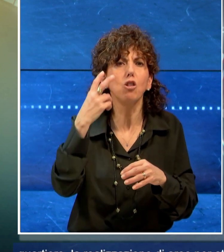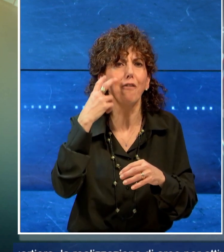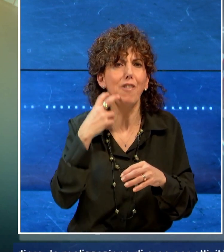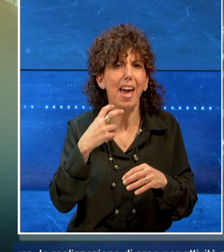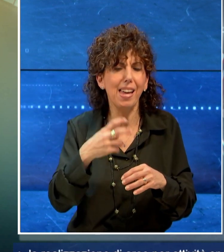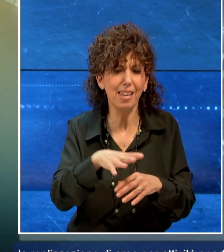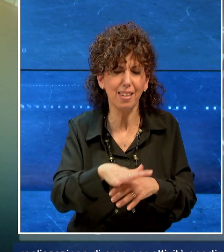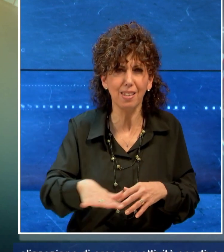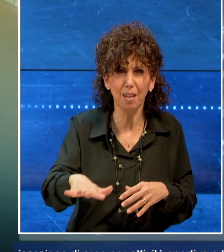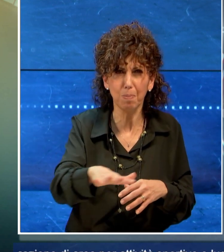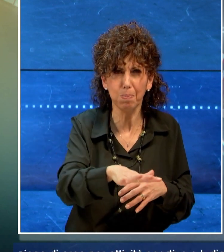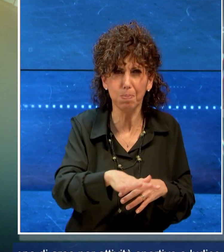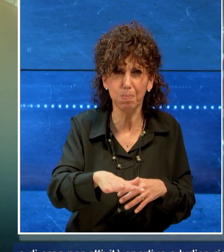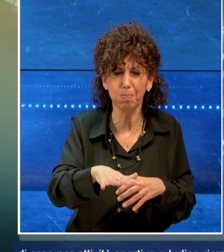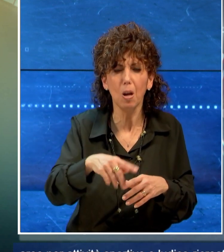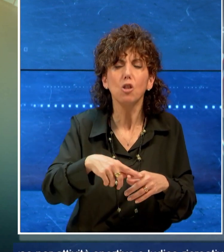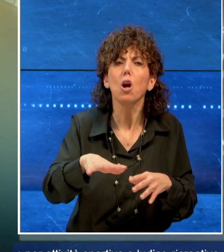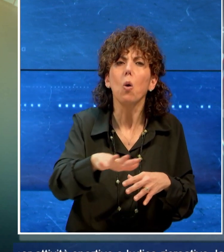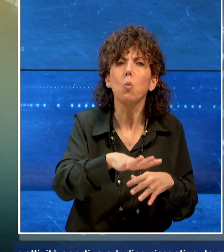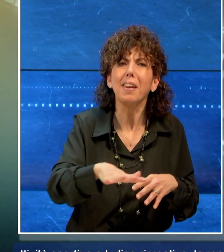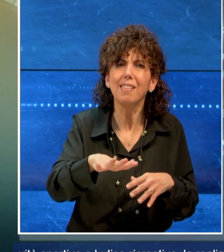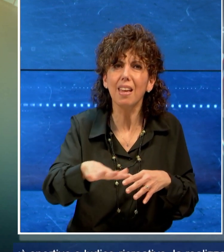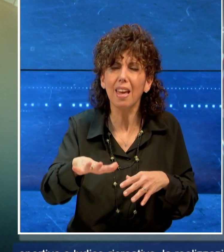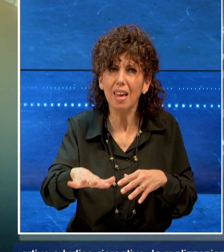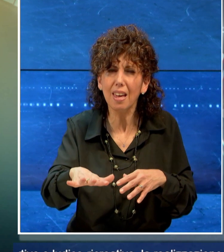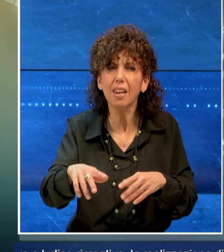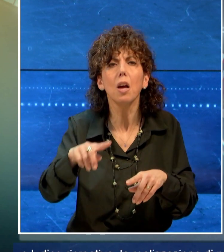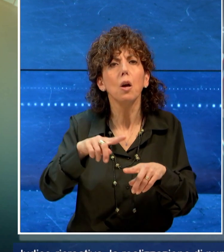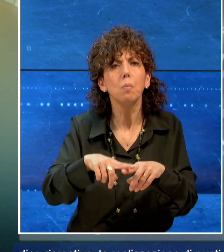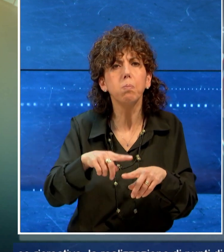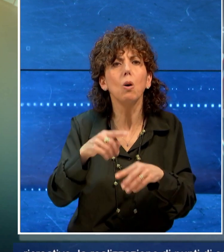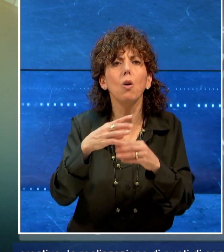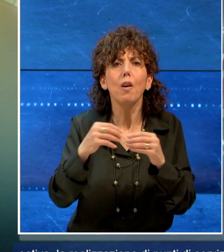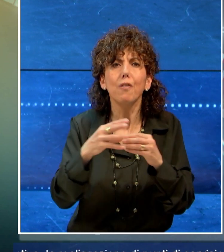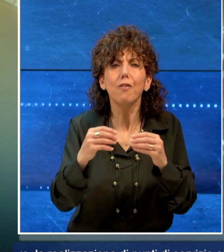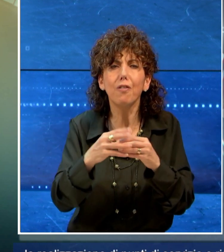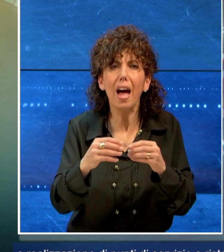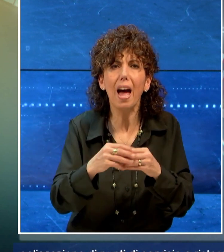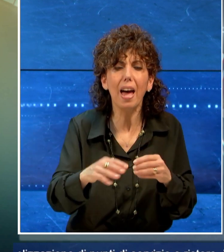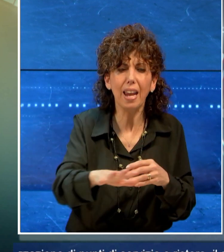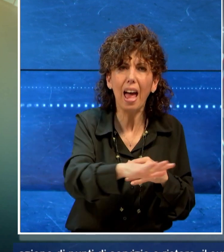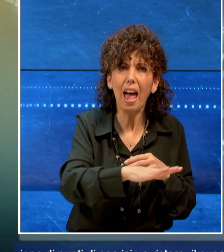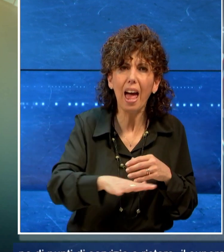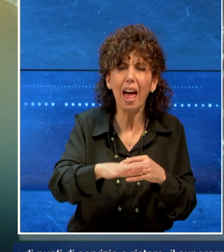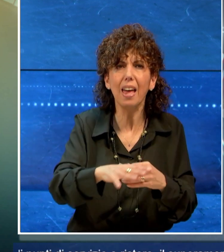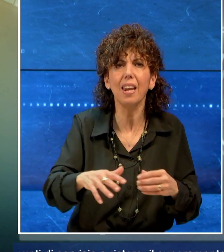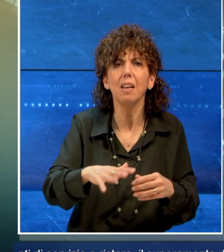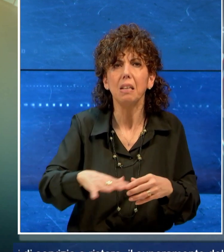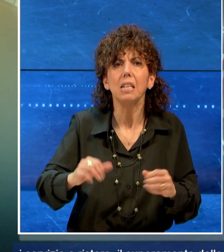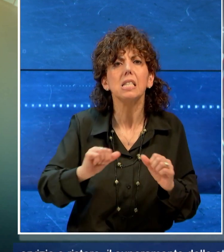pubblico attrezzato di quartiere la realizzazione di aree per attività